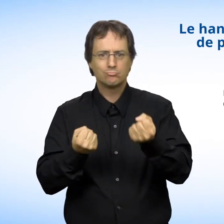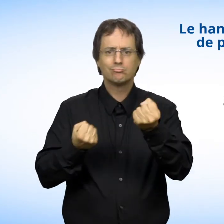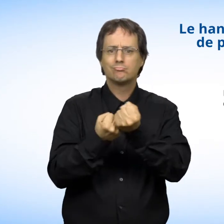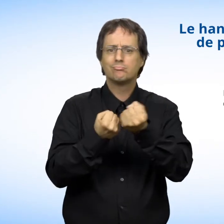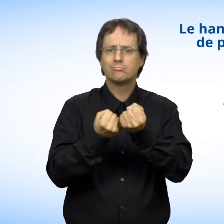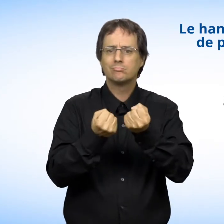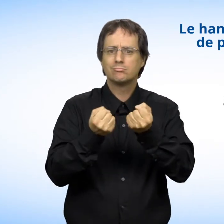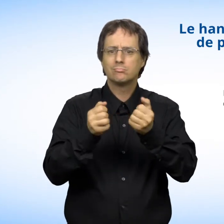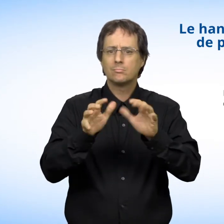pallier ce handicap.